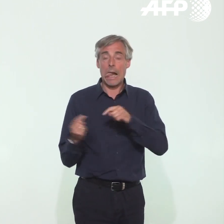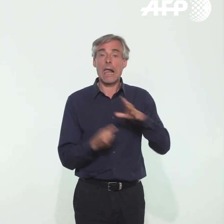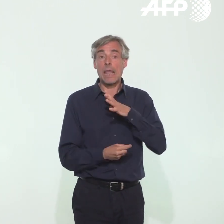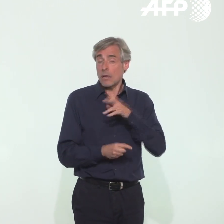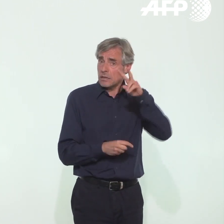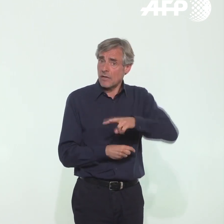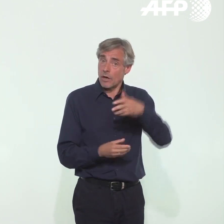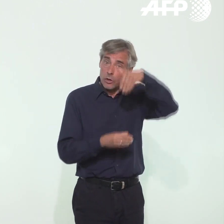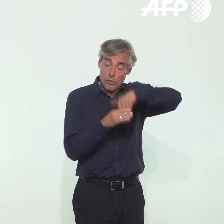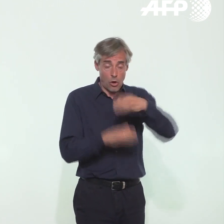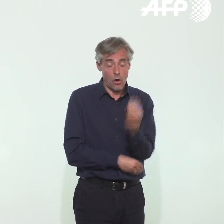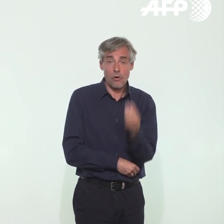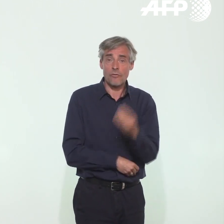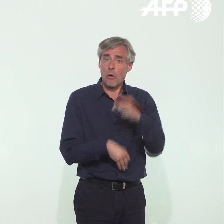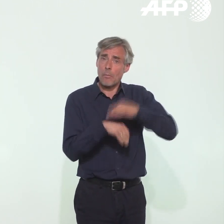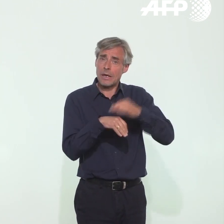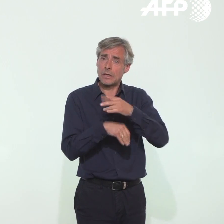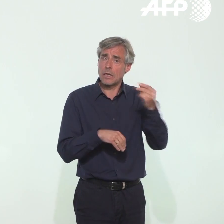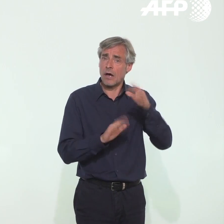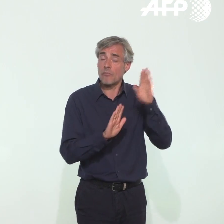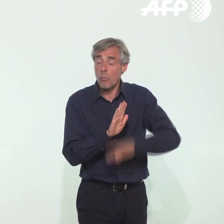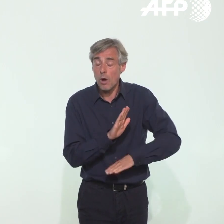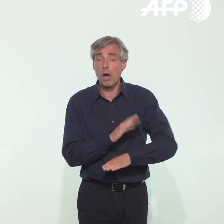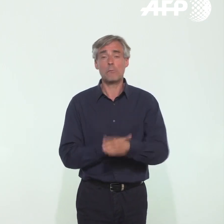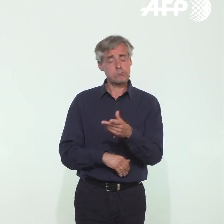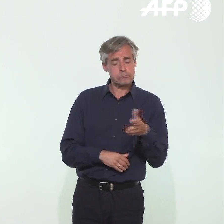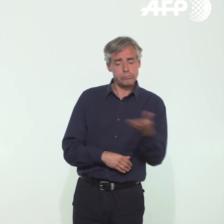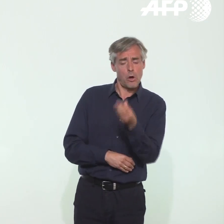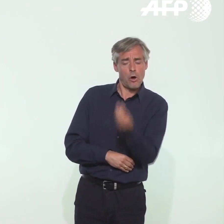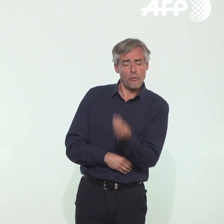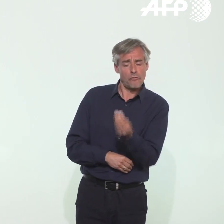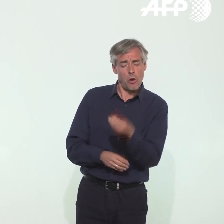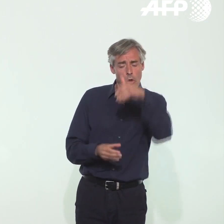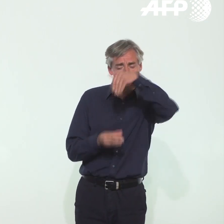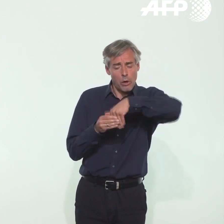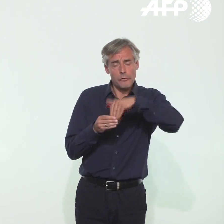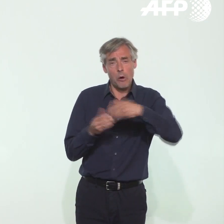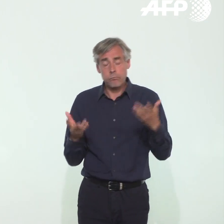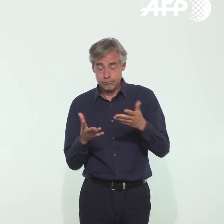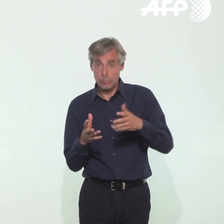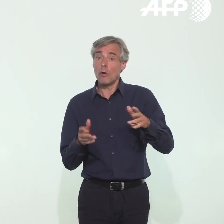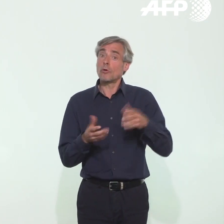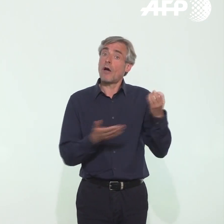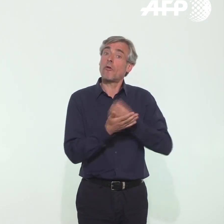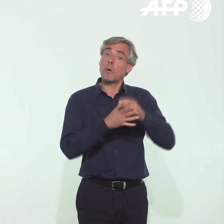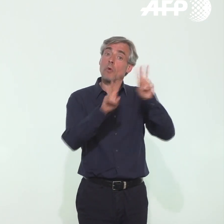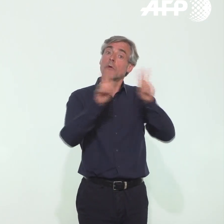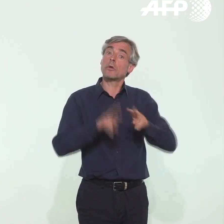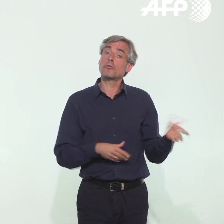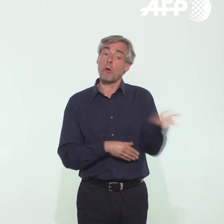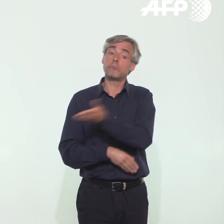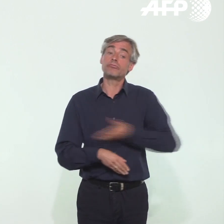de formes graves chez l'enfant, qu'on trouve relativement moins de porteurs. Ce sont des données là encore internationales chez les jeunes enfants.